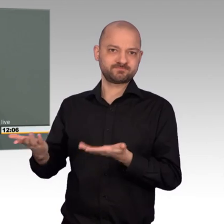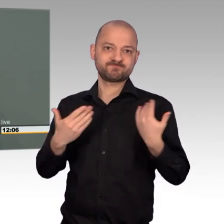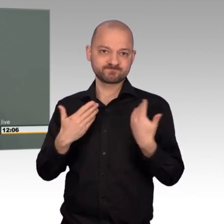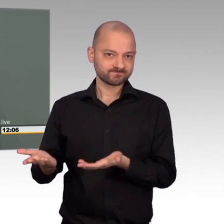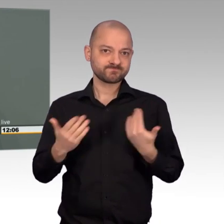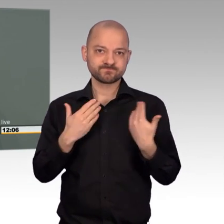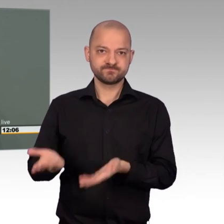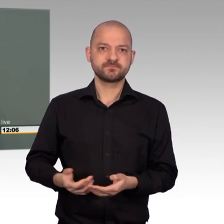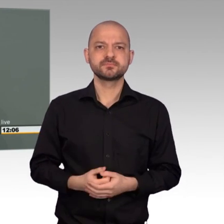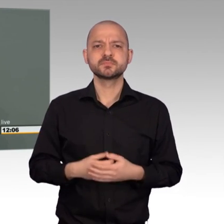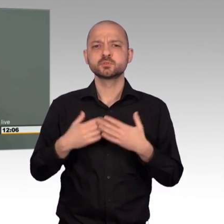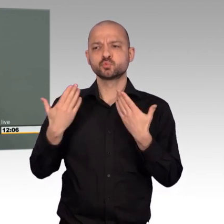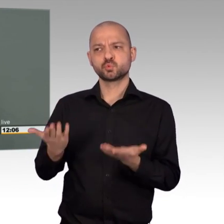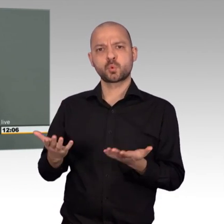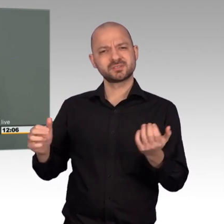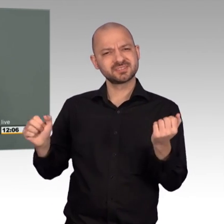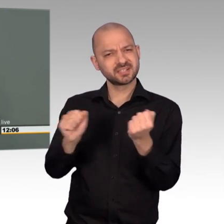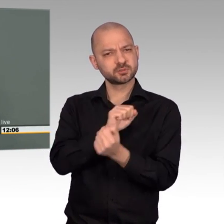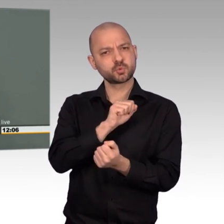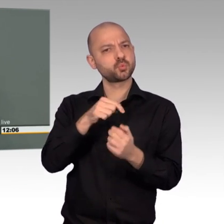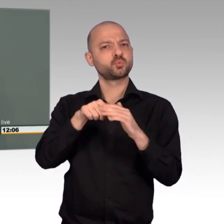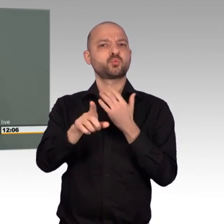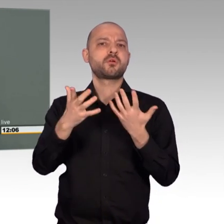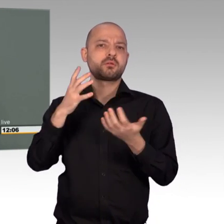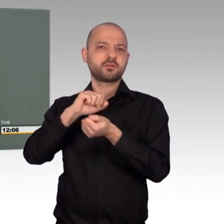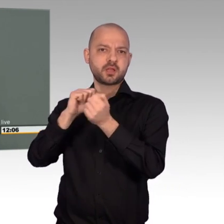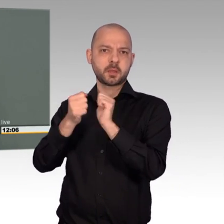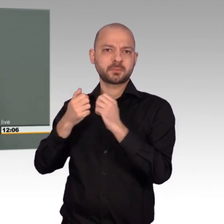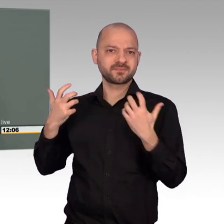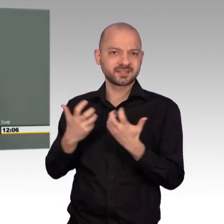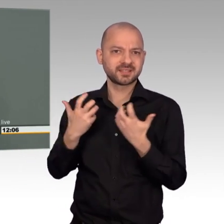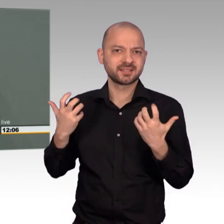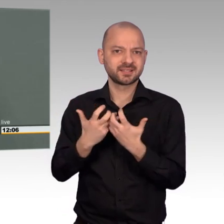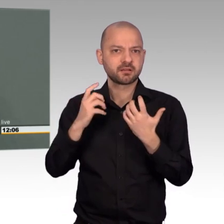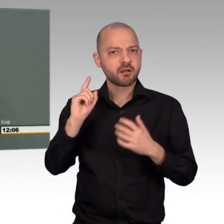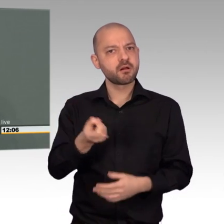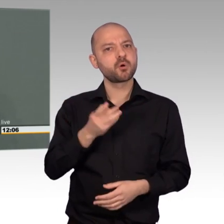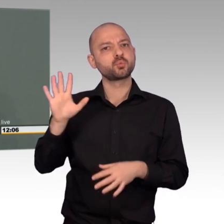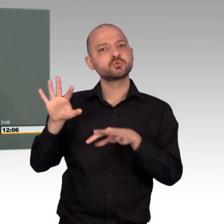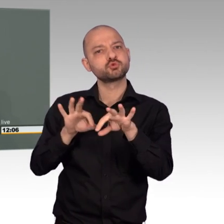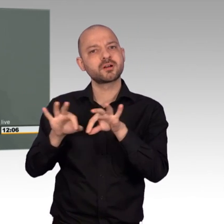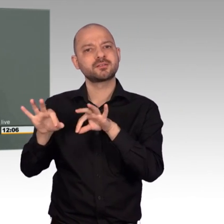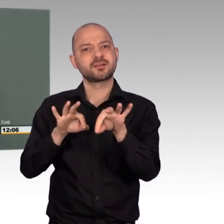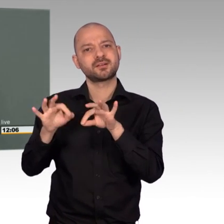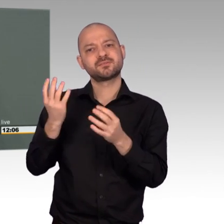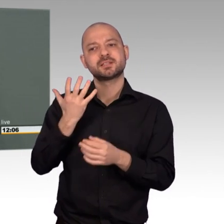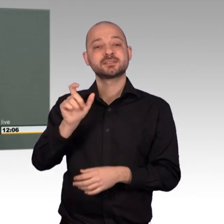vermeintliche Schutzschilder zwischen den Kämpfern oder herabgewürdigt als Erpressungspotenzial bei Belagerung.